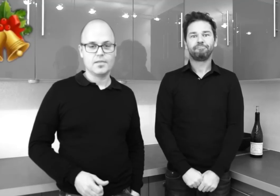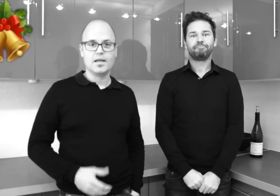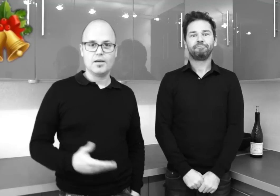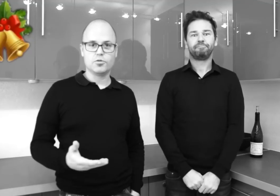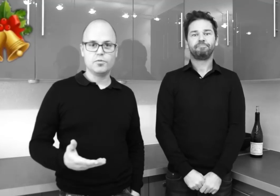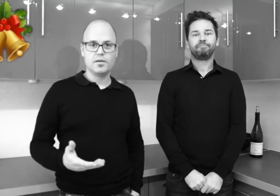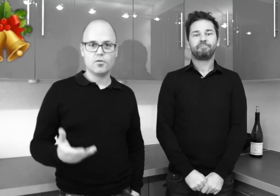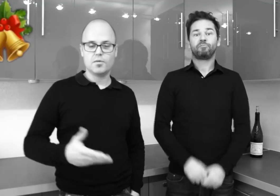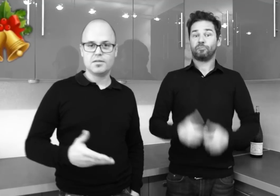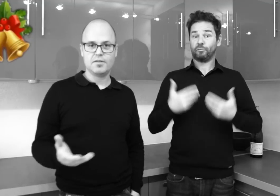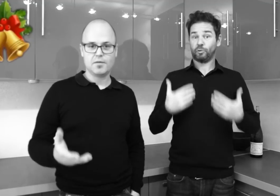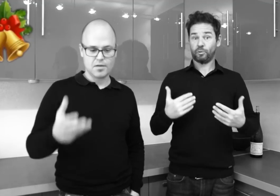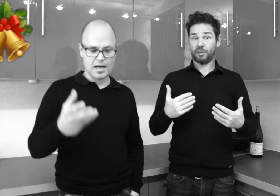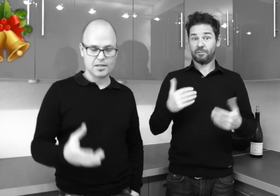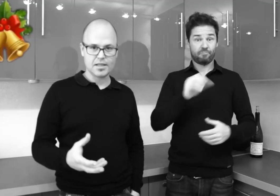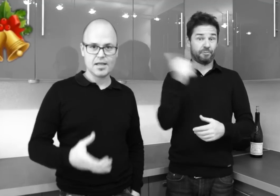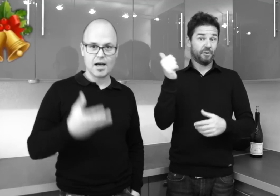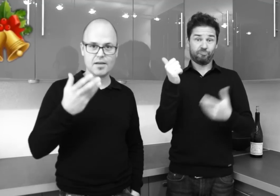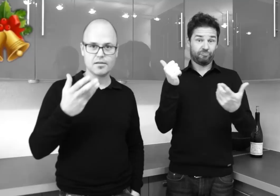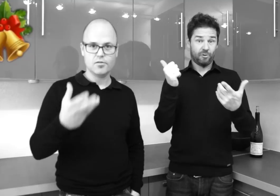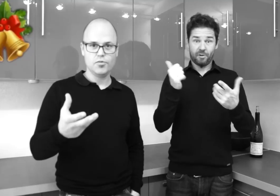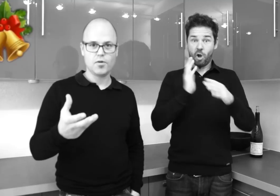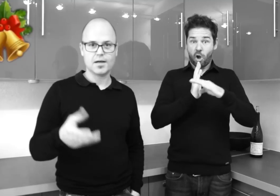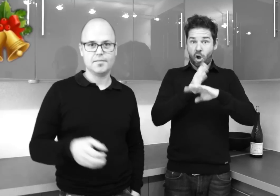Et aujourd'hui, on commence évidemment à l'entrée avec le foie gras.